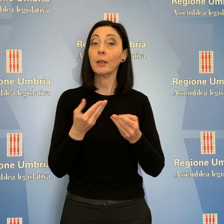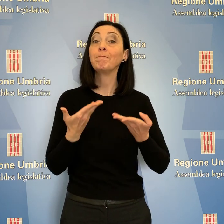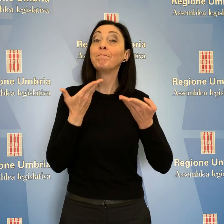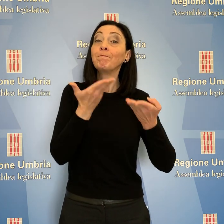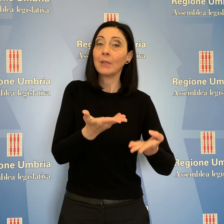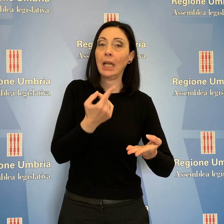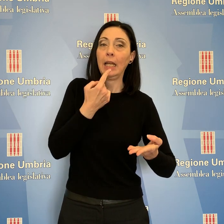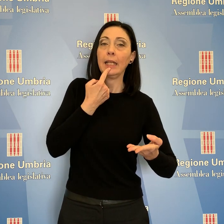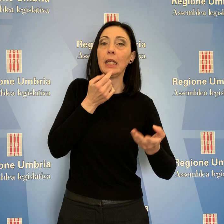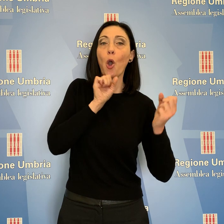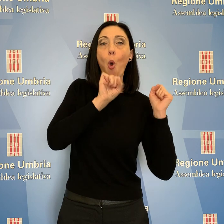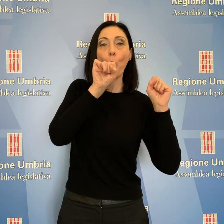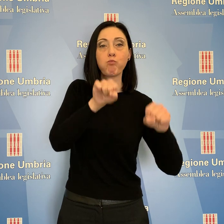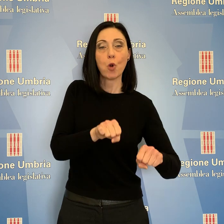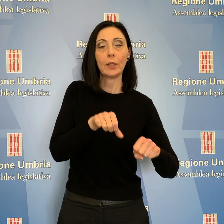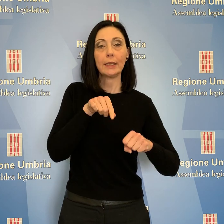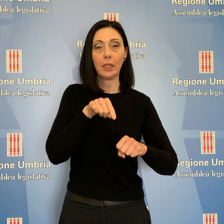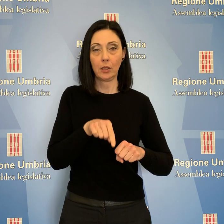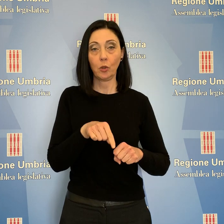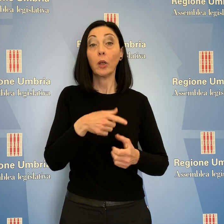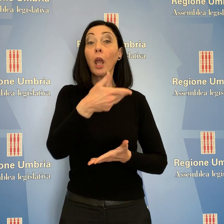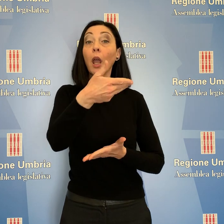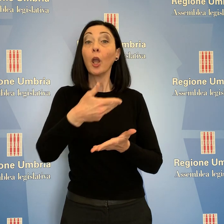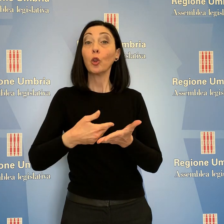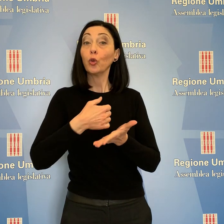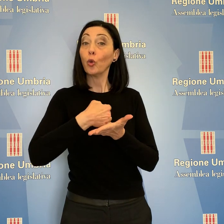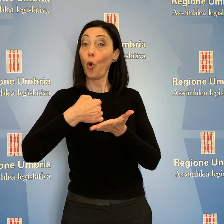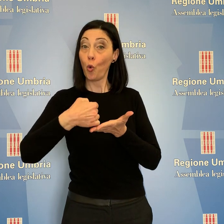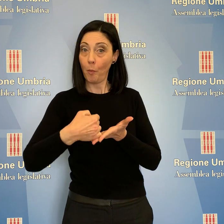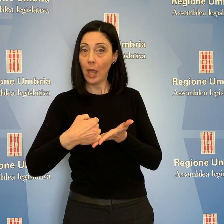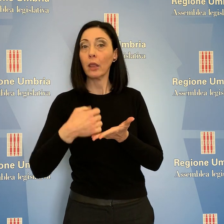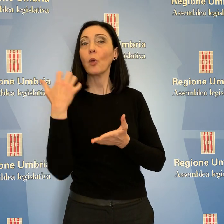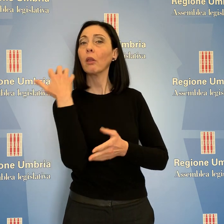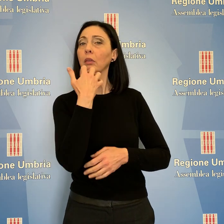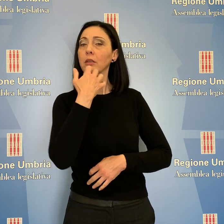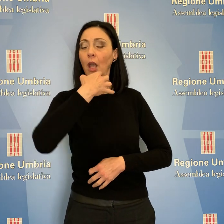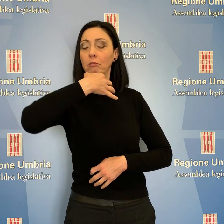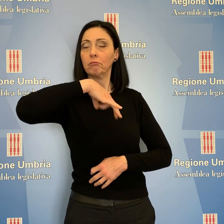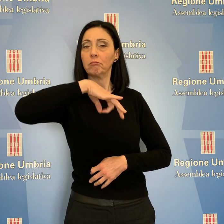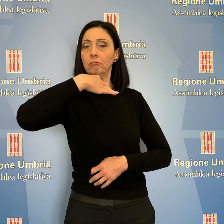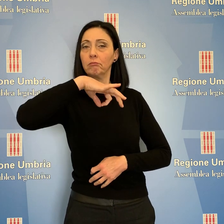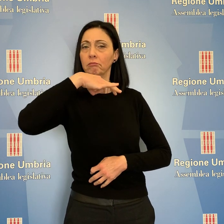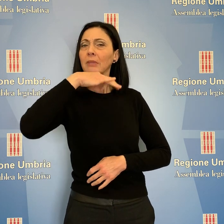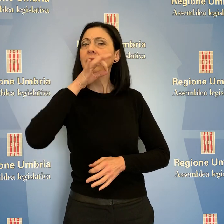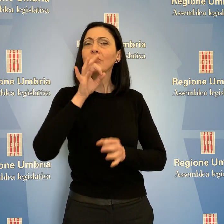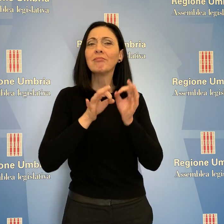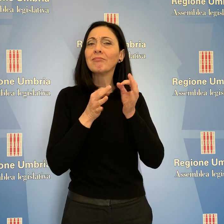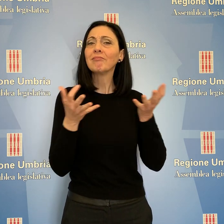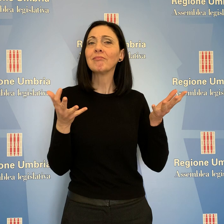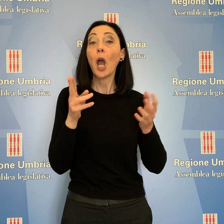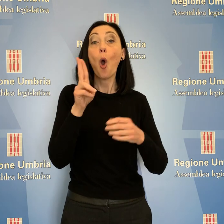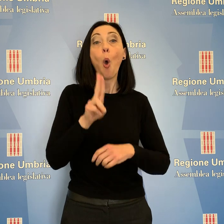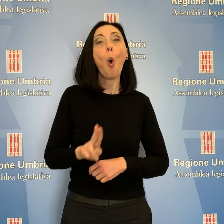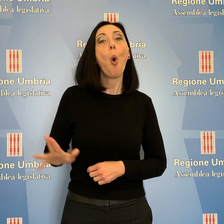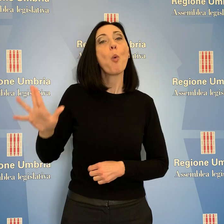dalle opposizioni. Nell'illustrazione del documento, la Presidente Tesei ha sottolineato come l'Umbria abbia